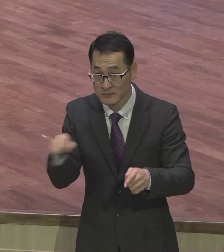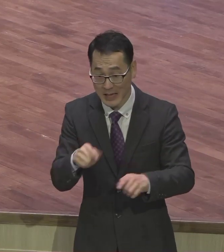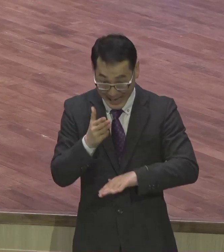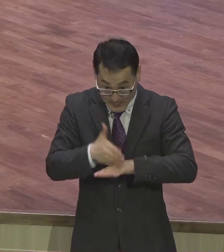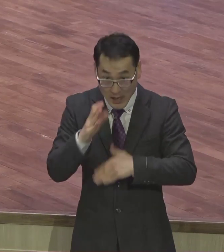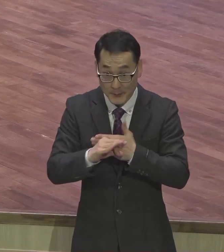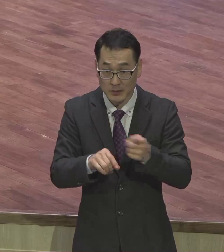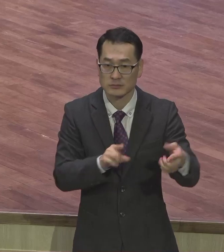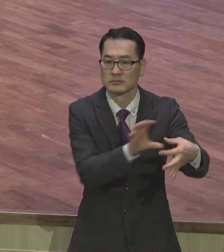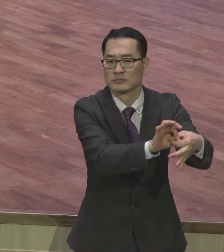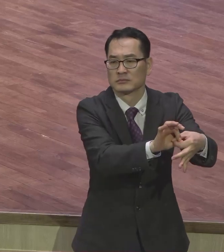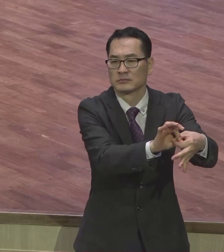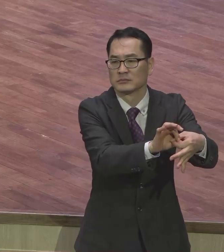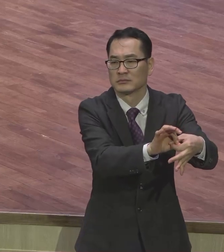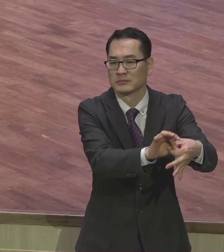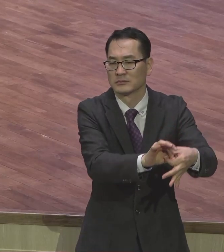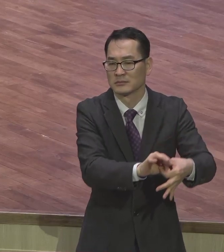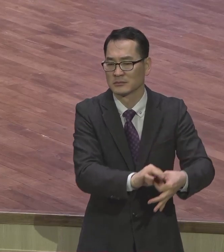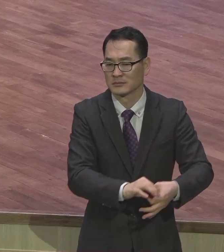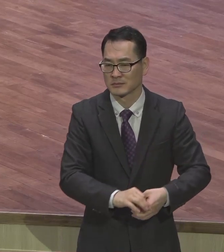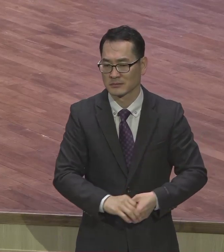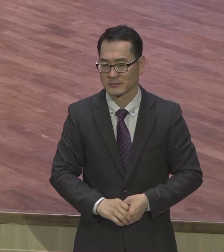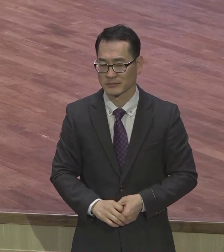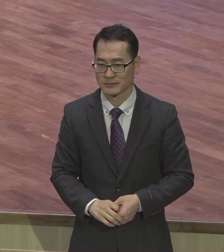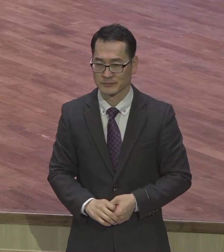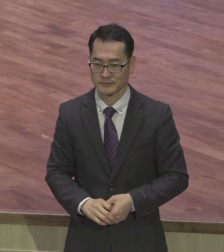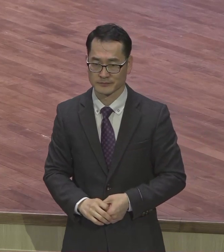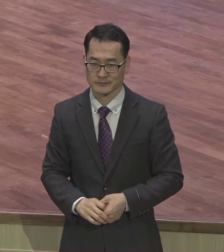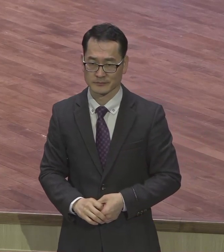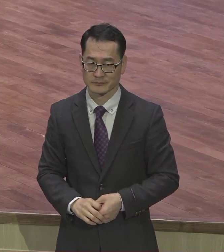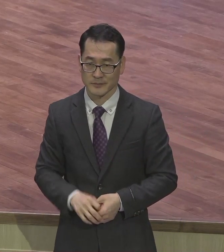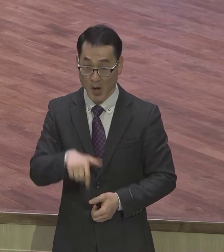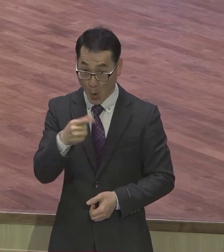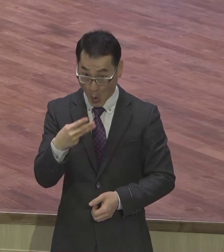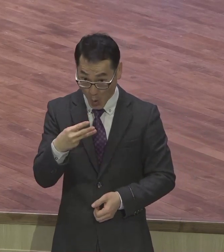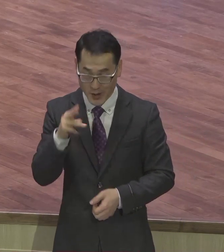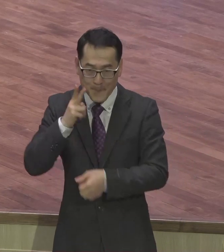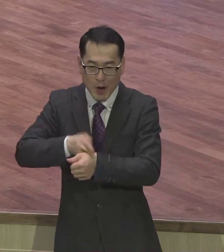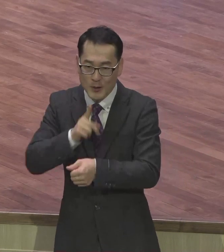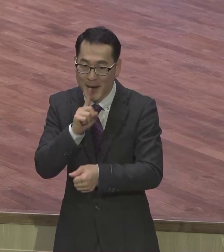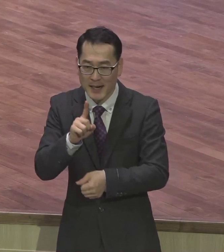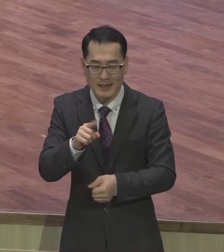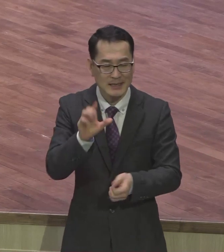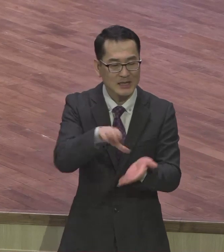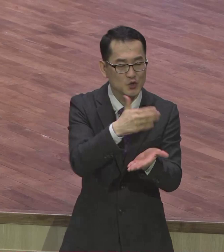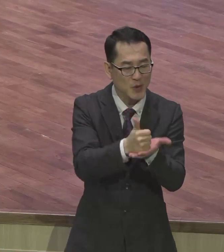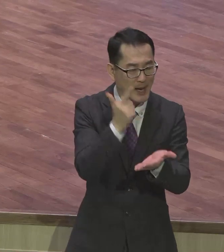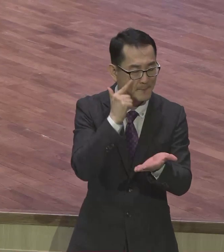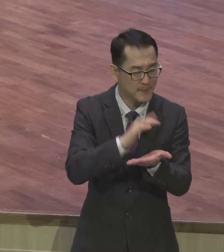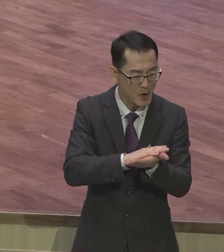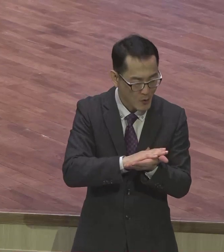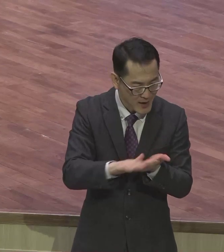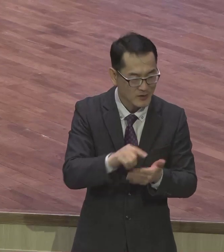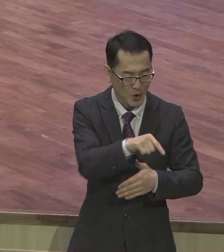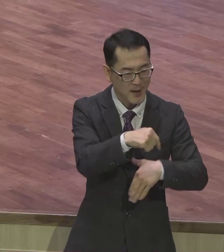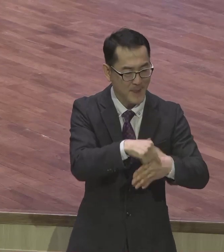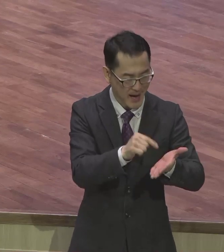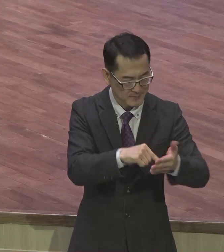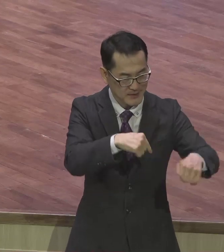바울은 골로서에서 3장 15 17절에 구체적으로 표현했습니다. 그리스도의 평강에 너희 마음을 주장하게 하라. 너희는 평강을